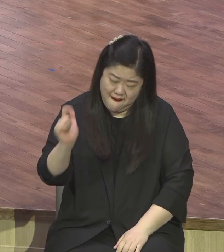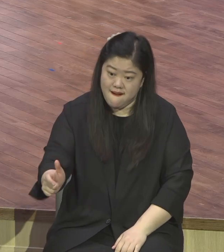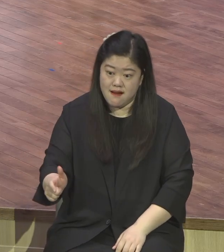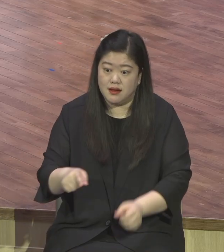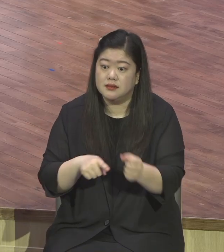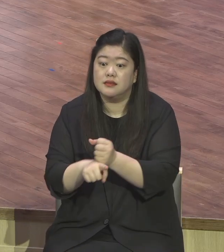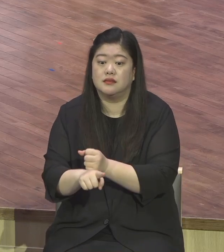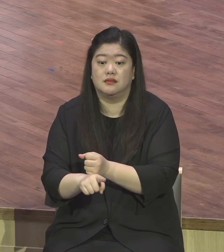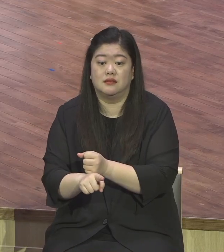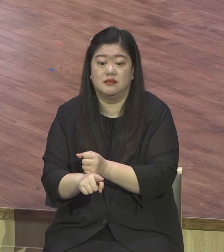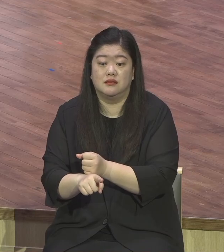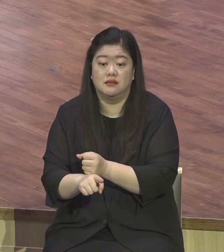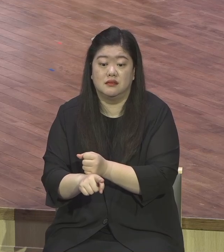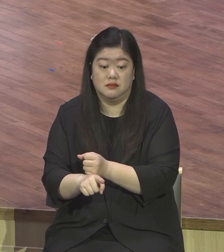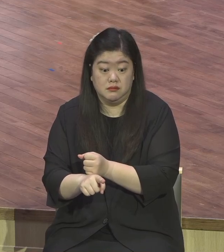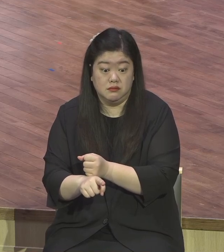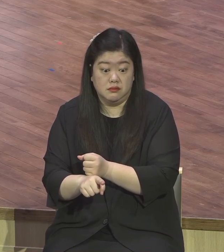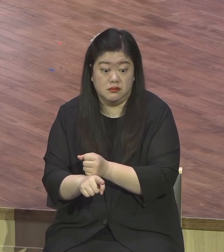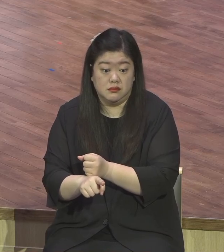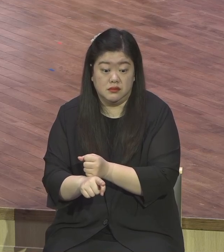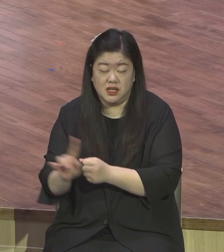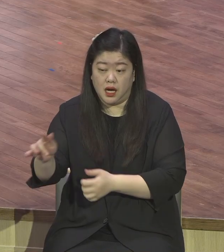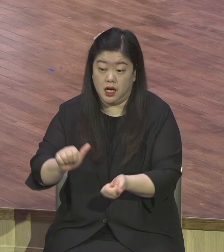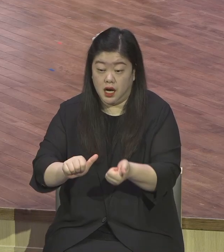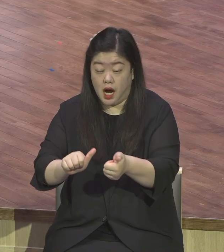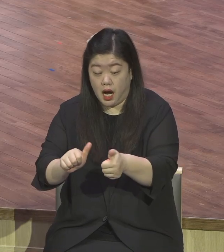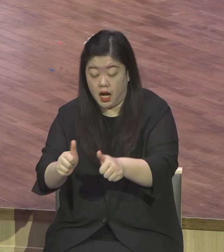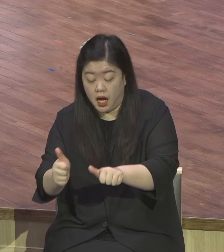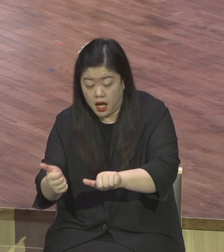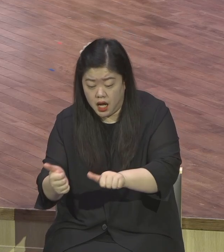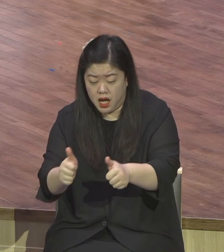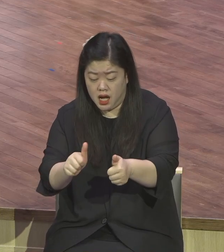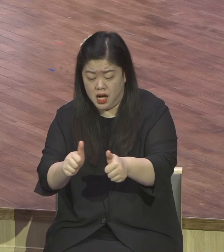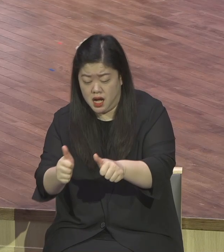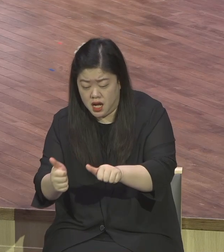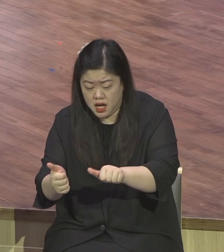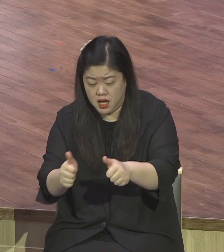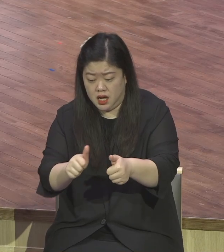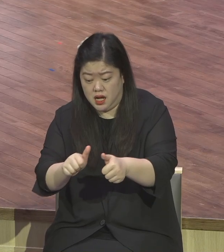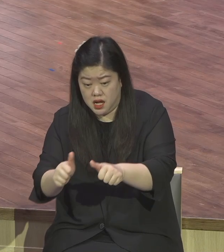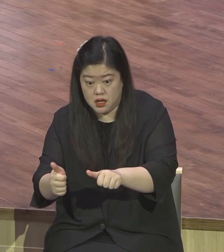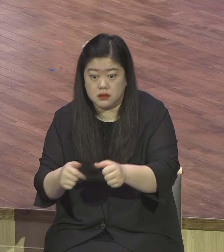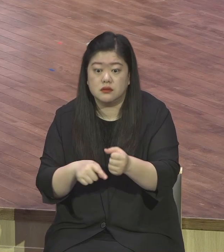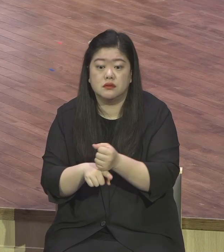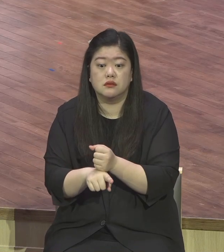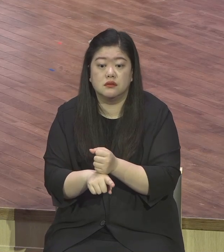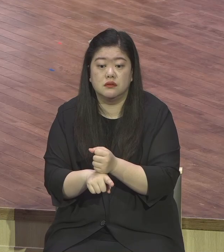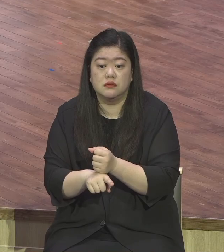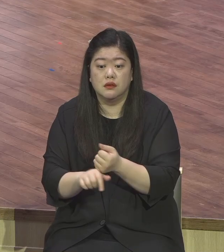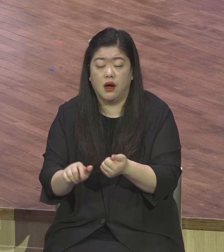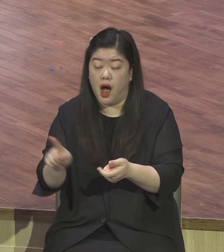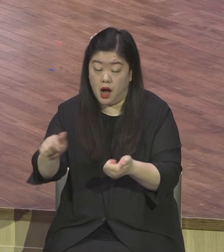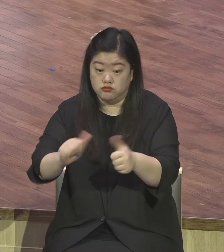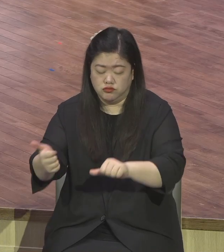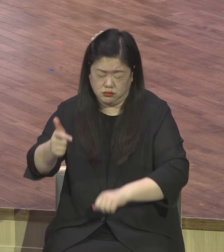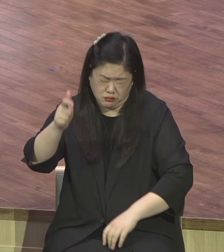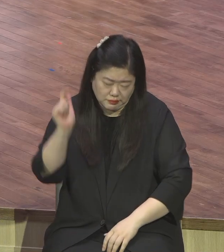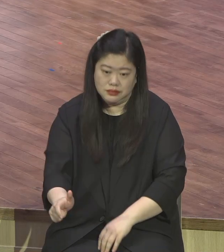하드 여관에서 안 죽는다 끝까지 살아남는다 그 의미를 담고 있어서 영화 내용이